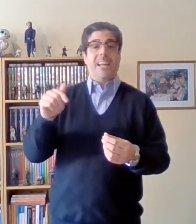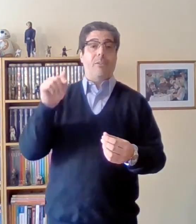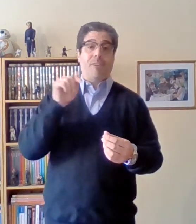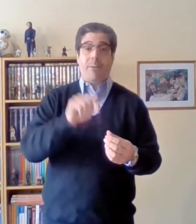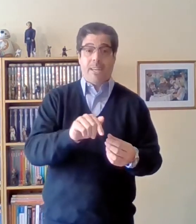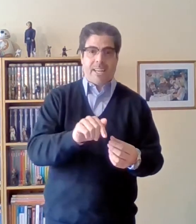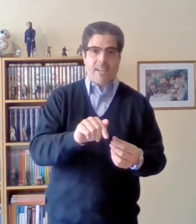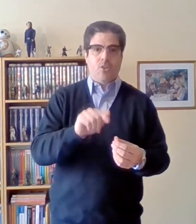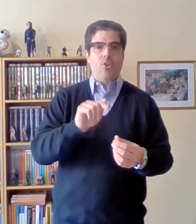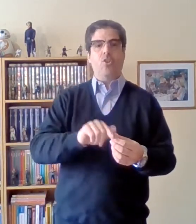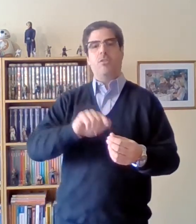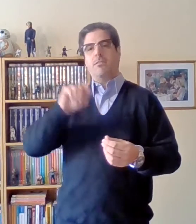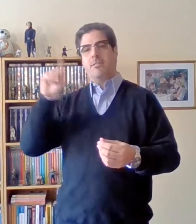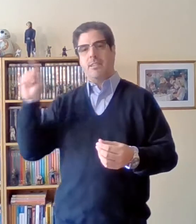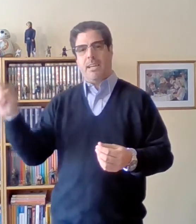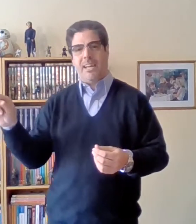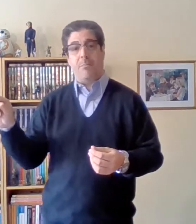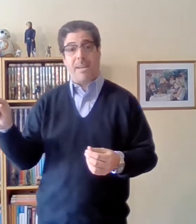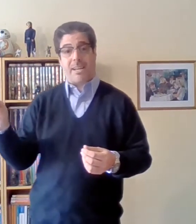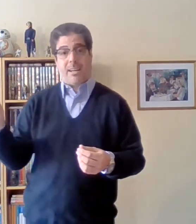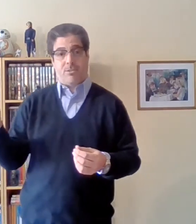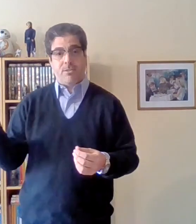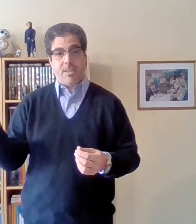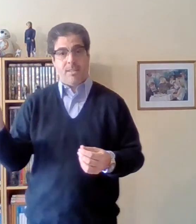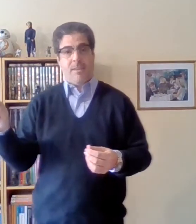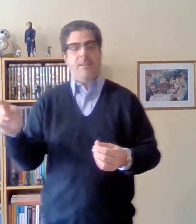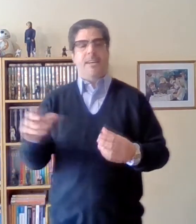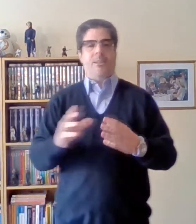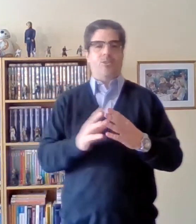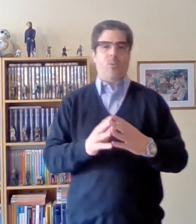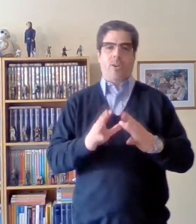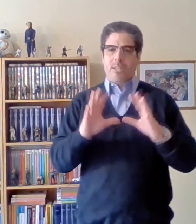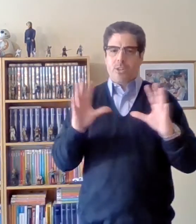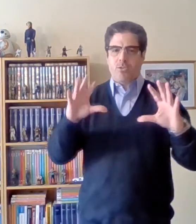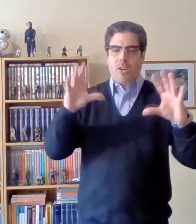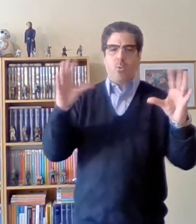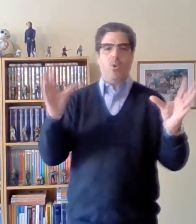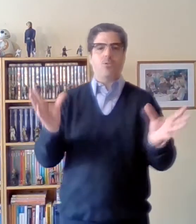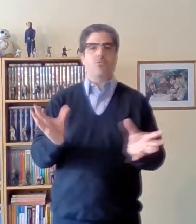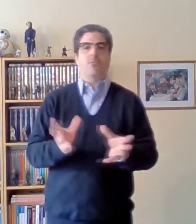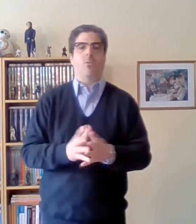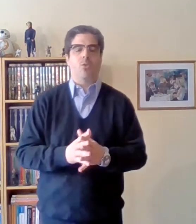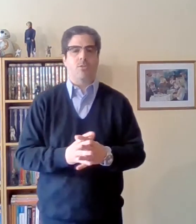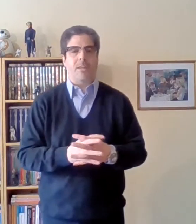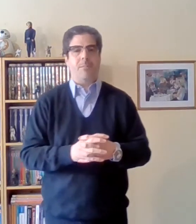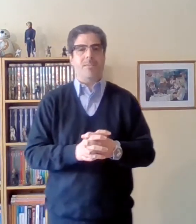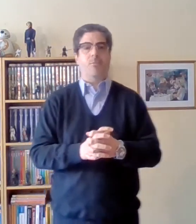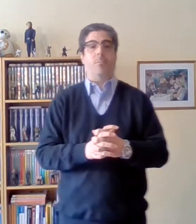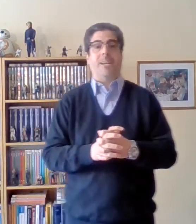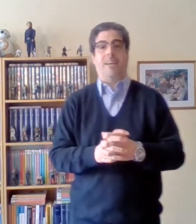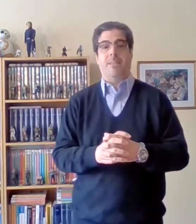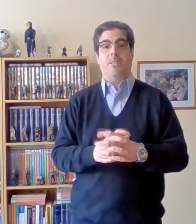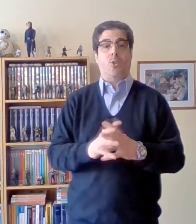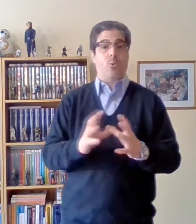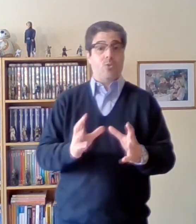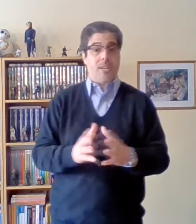la fábrica no en el mercado ¿sí? entonces bueno estos son algunos algunos temas como para introducir